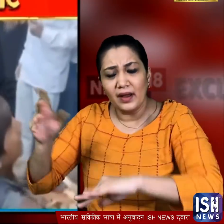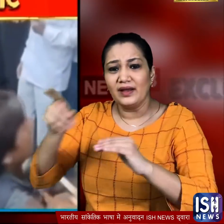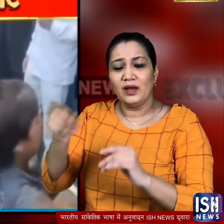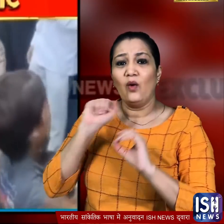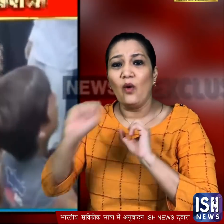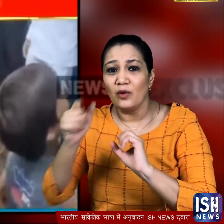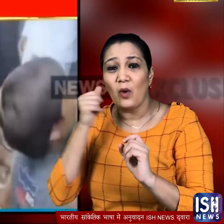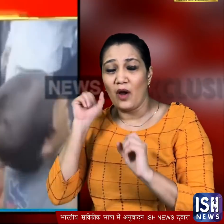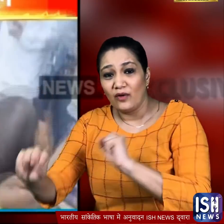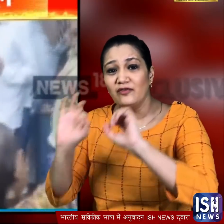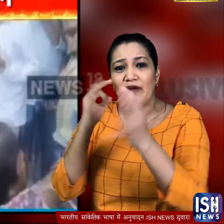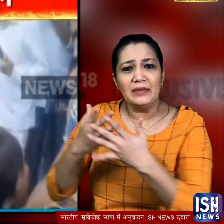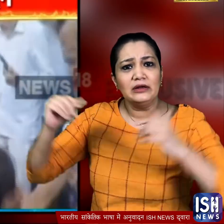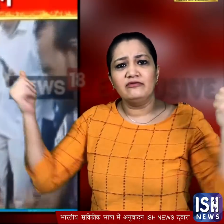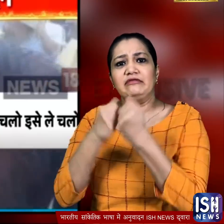हुए लड़के के परिवार वाले हंगामा करने लगे